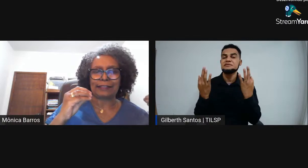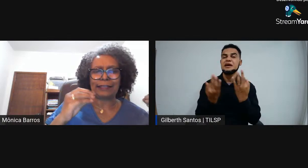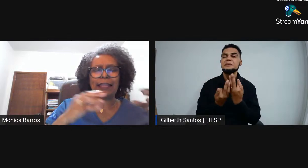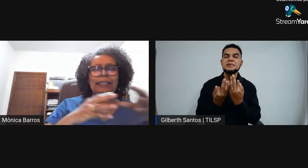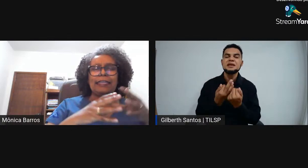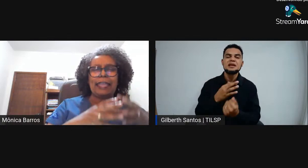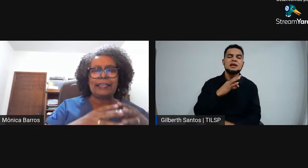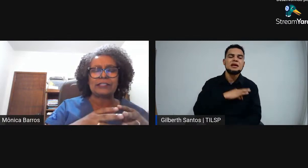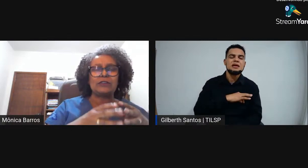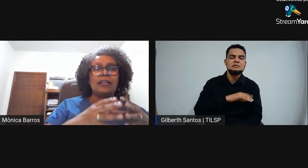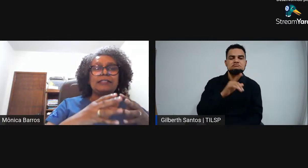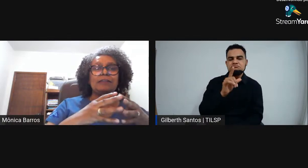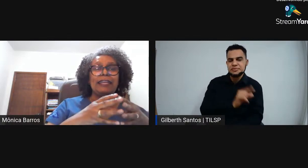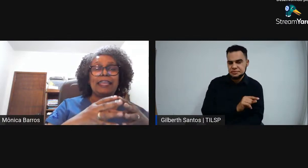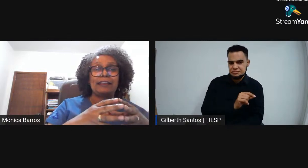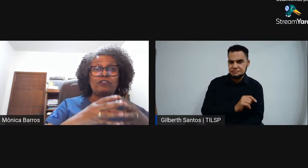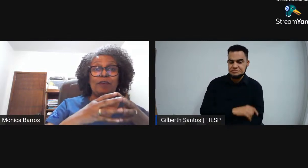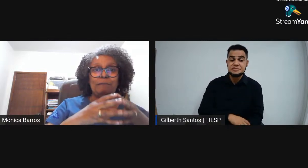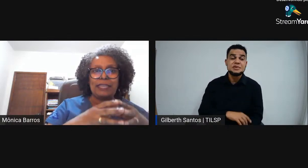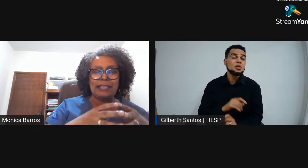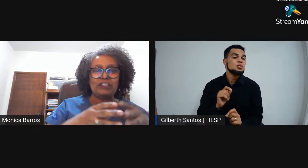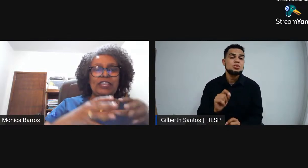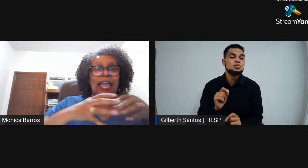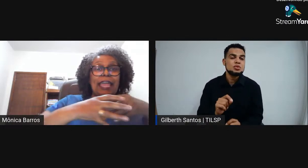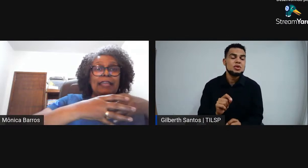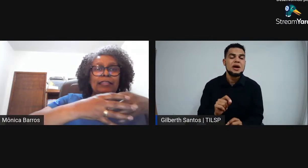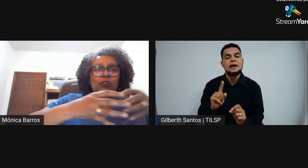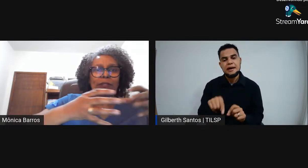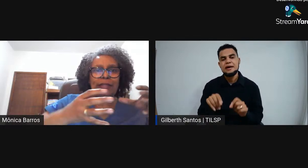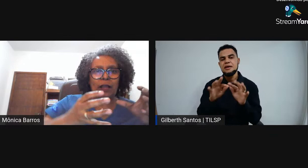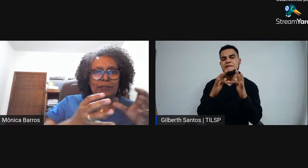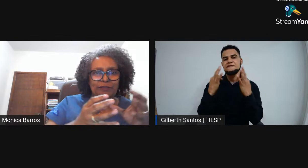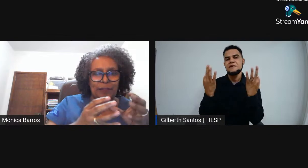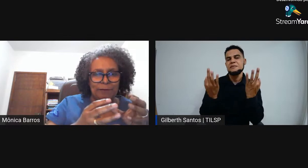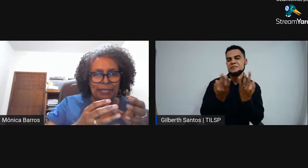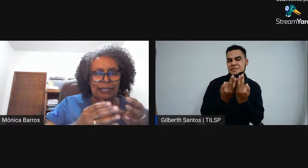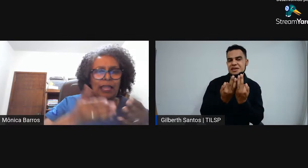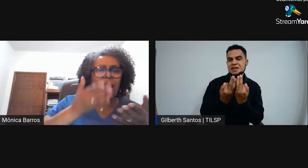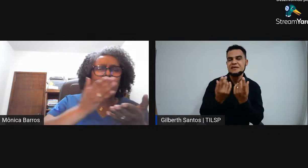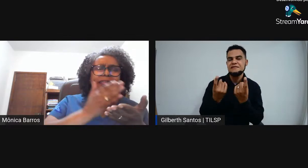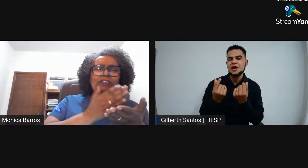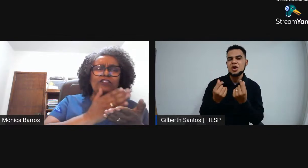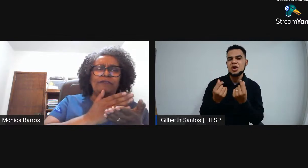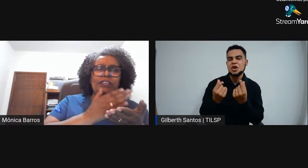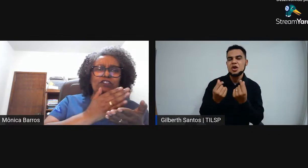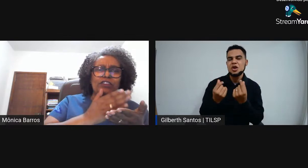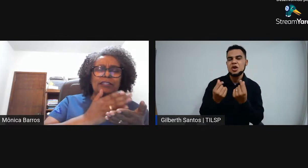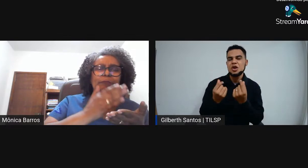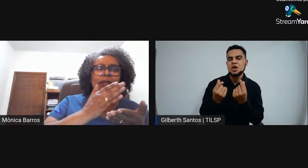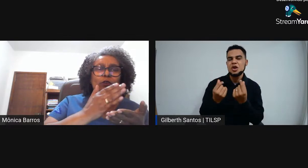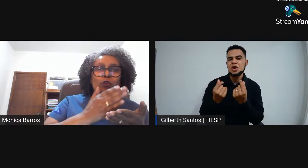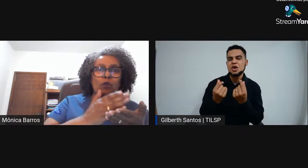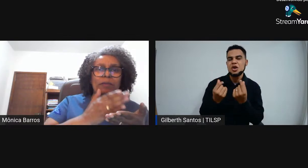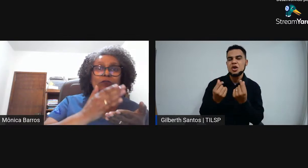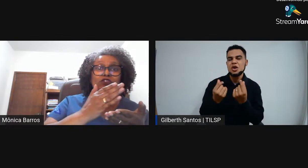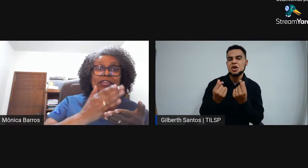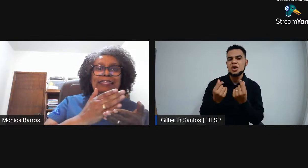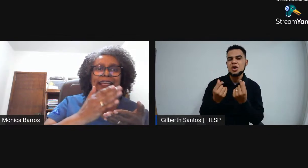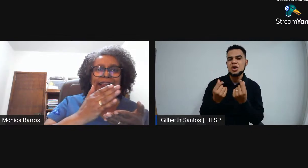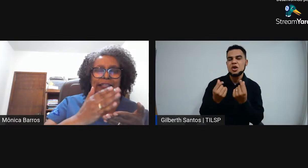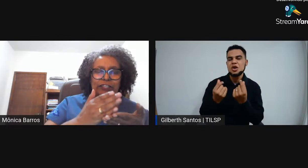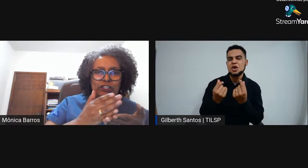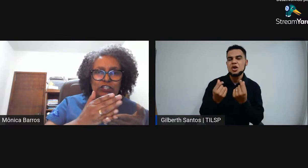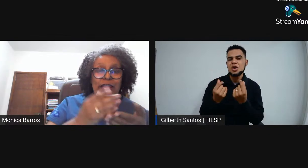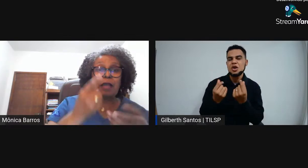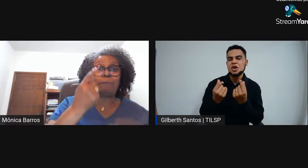renda. O que é isso? São aquelas famílias que a renda total da família, quando é dividida pelo número de